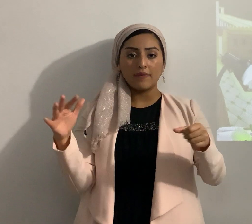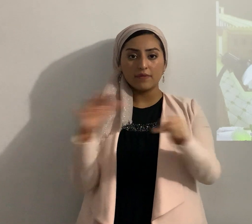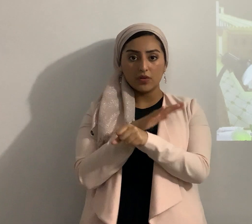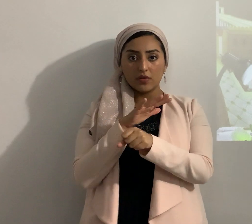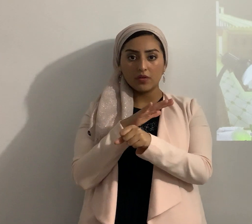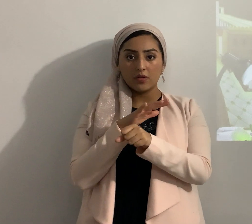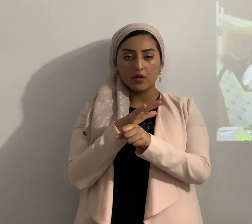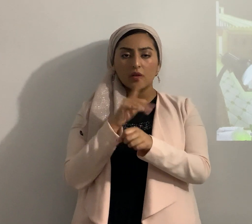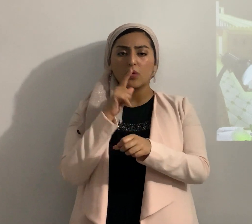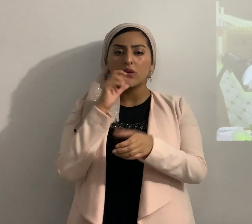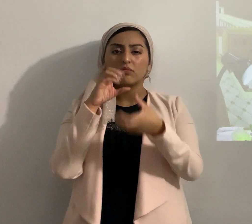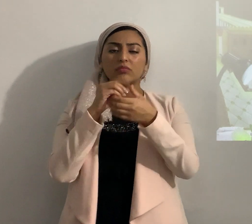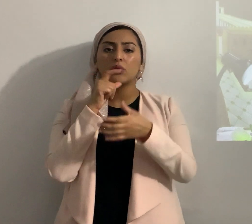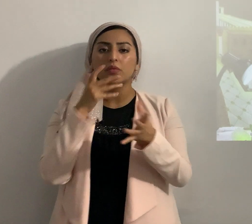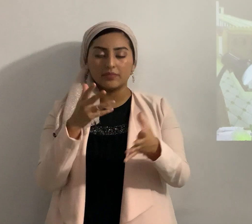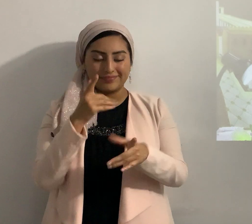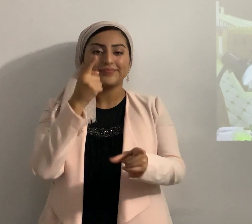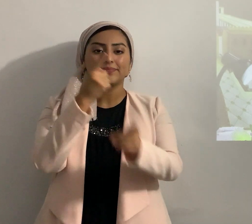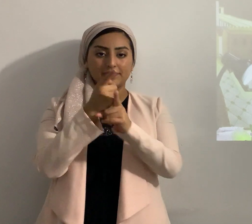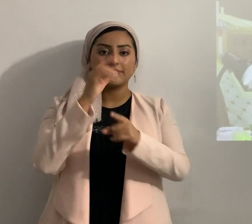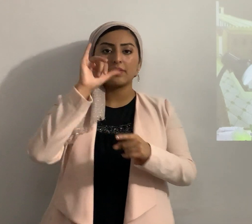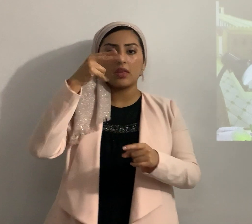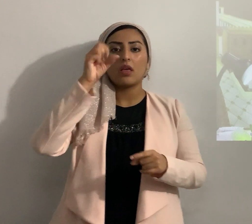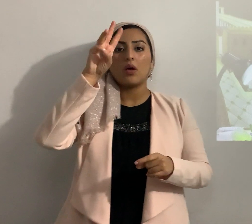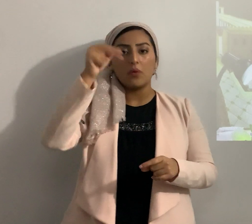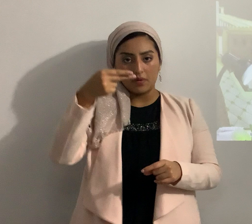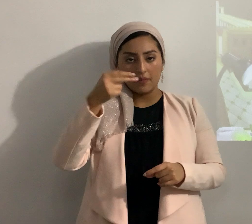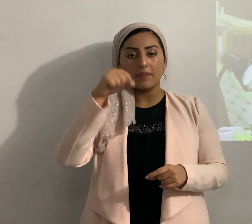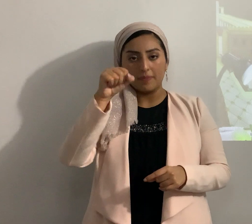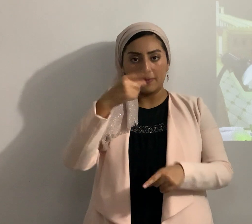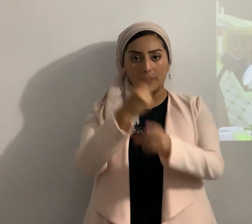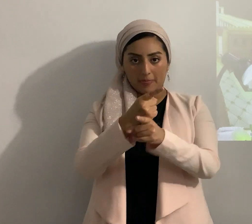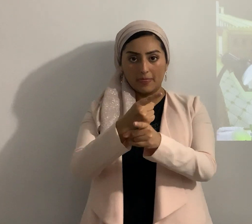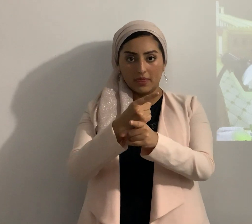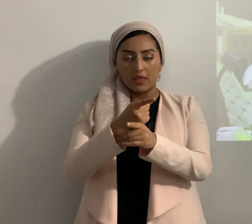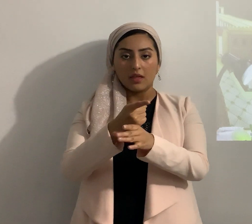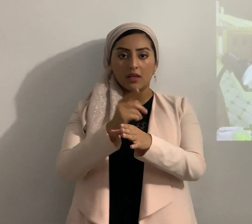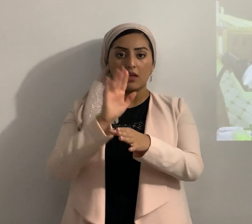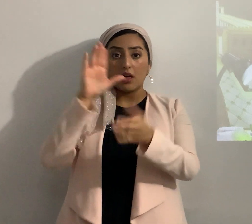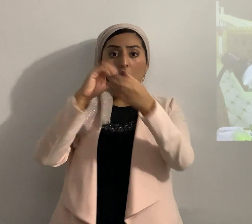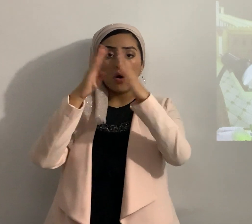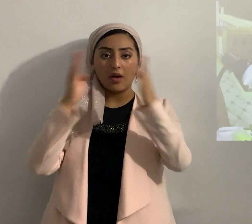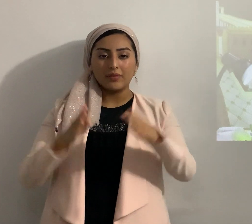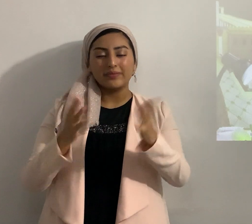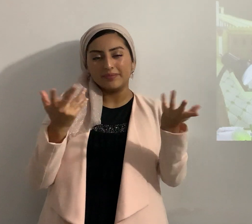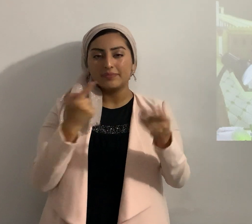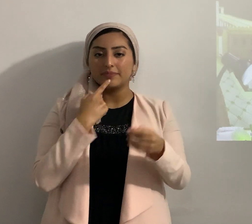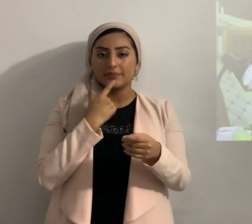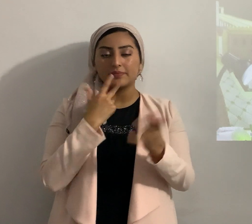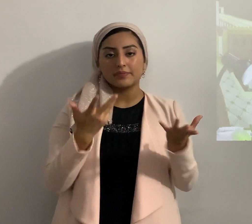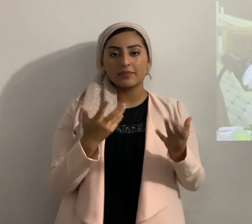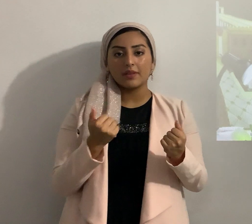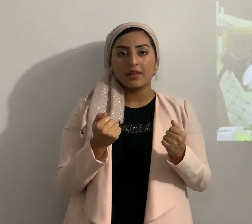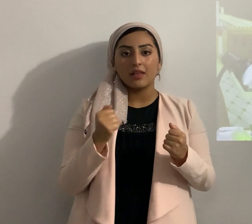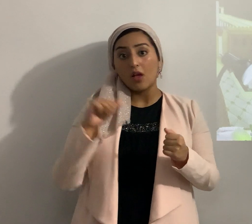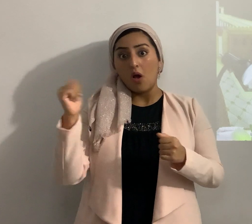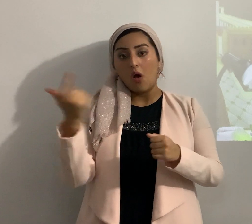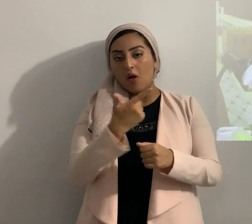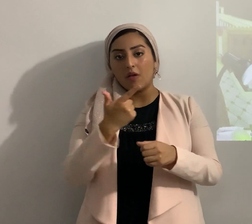¿de quién es? exacto de Yahweh entonces es su casa por así decirlo bueno todas las dimensiones habitan en